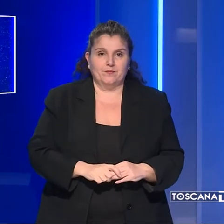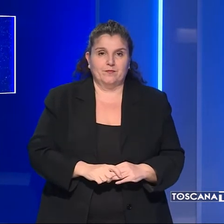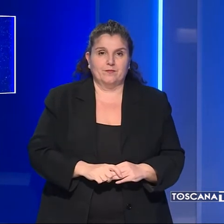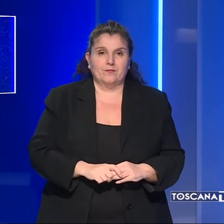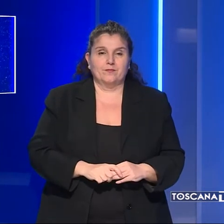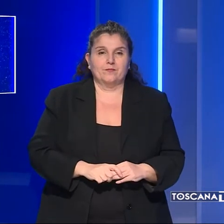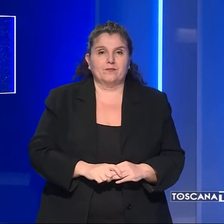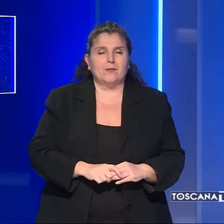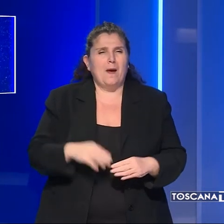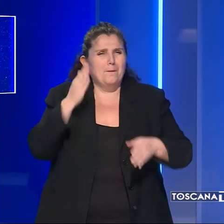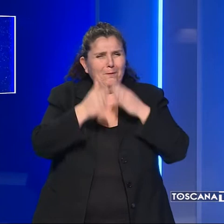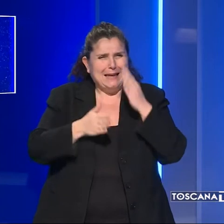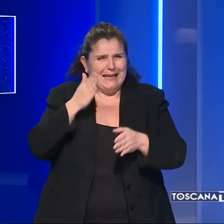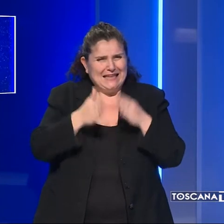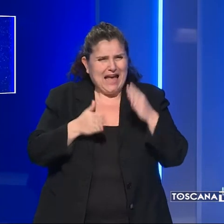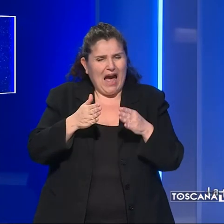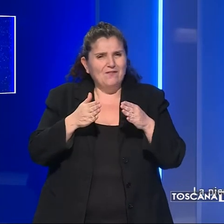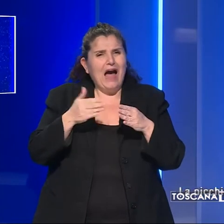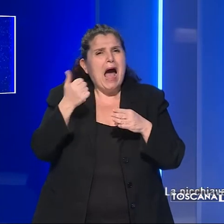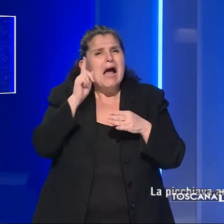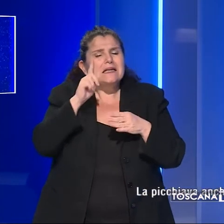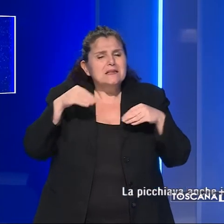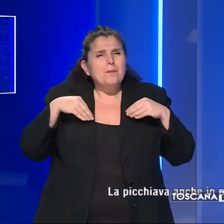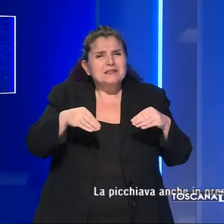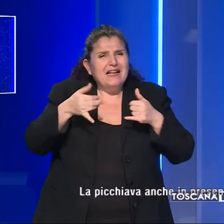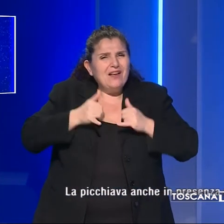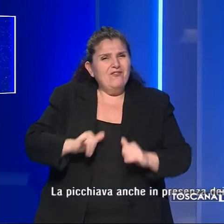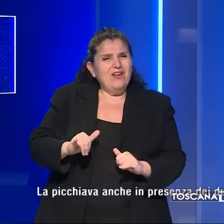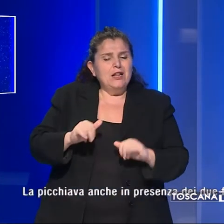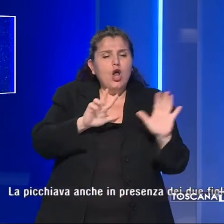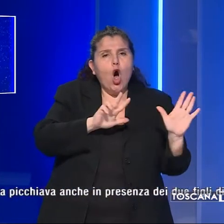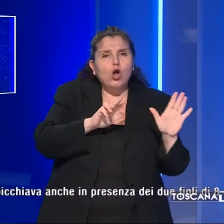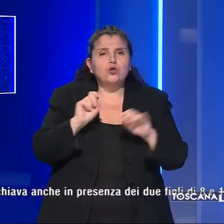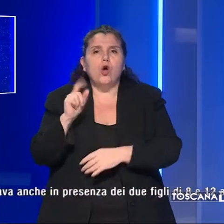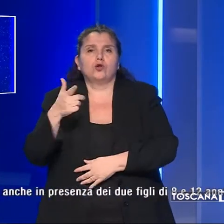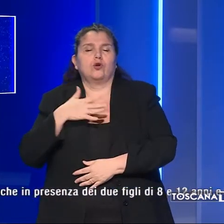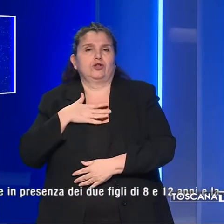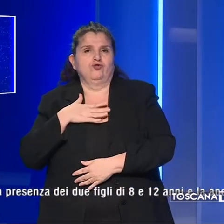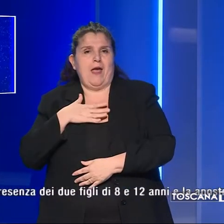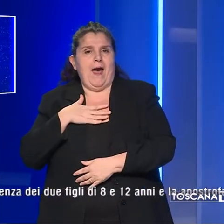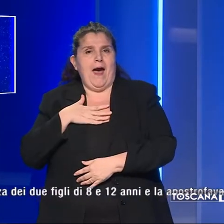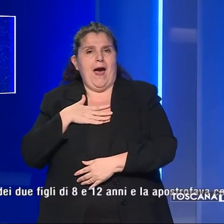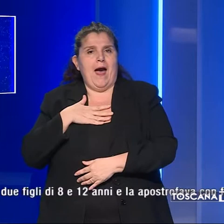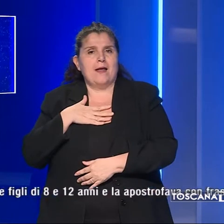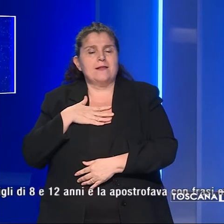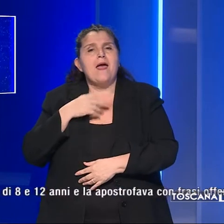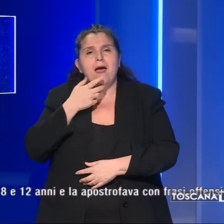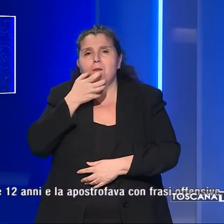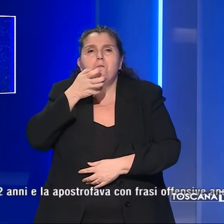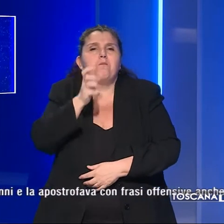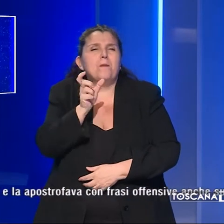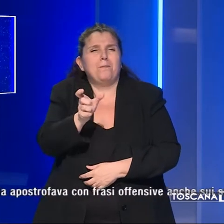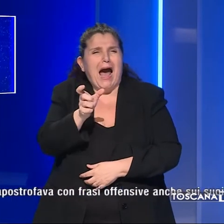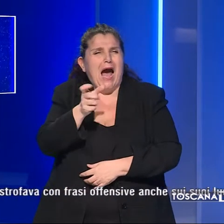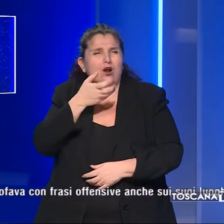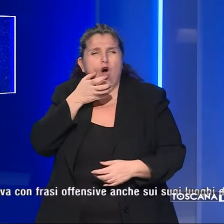La picchiava anche in presenza dei due figli di 8 e 12 anni e la apostrofava con